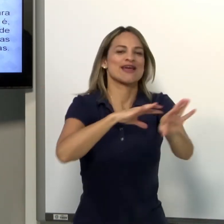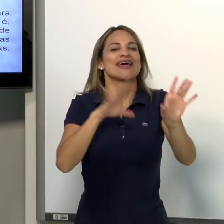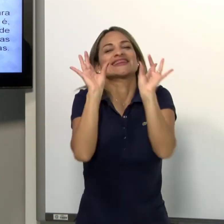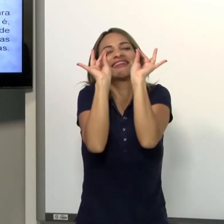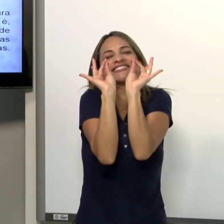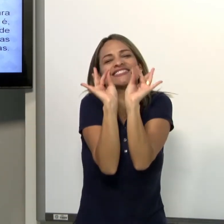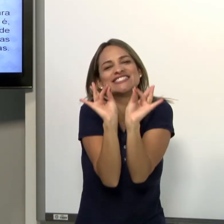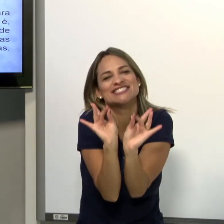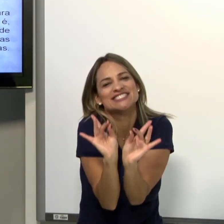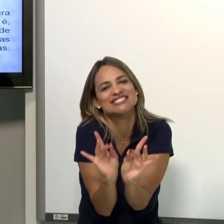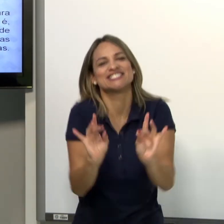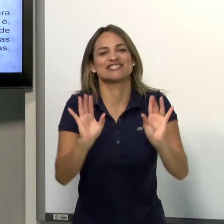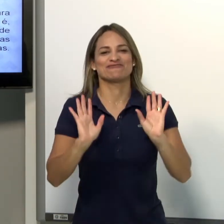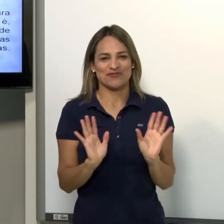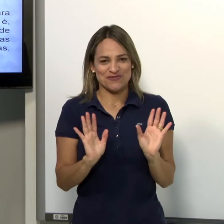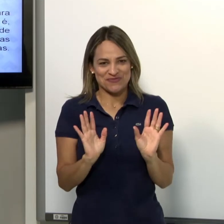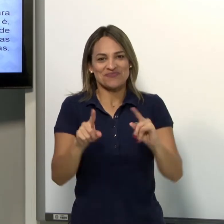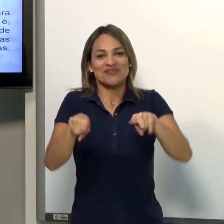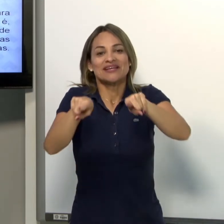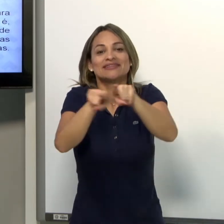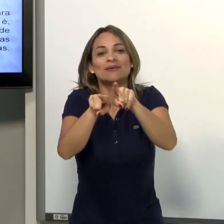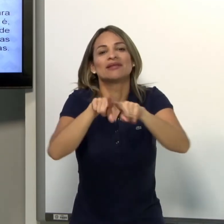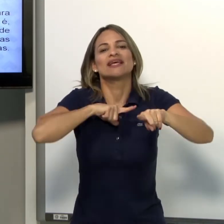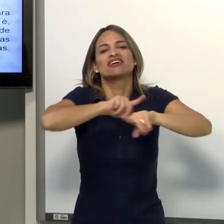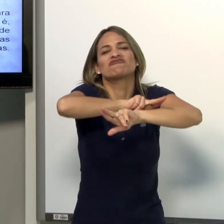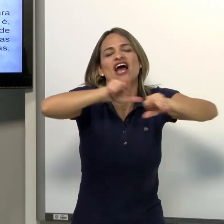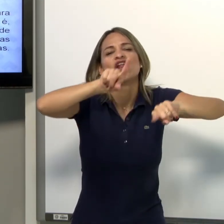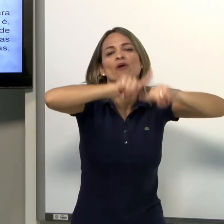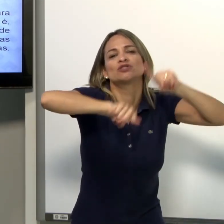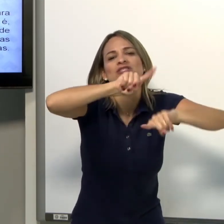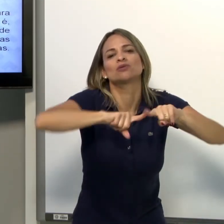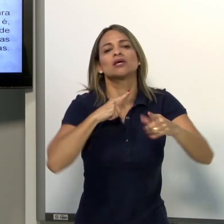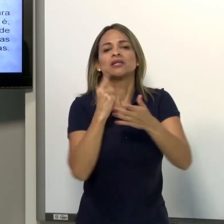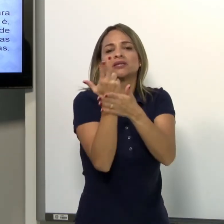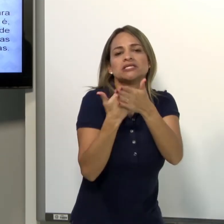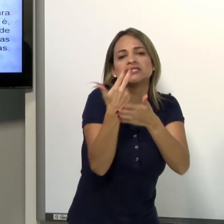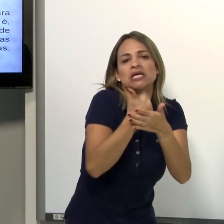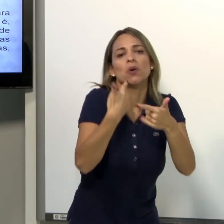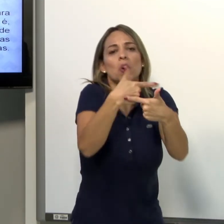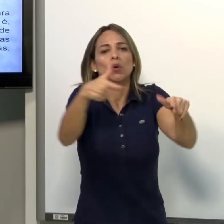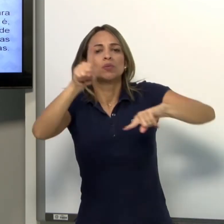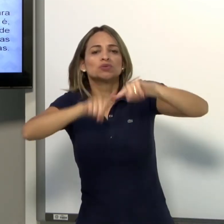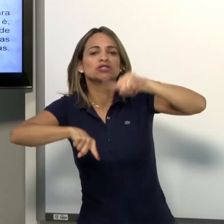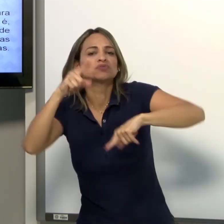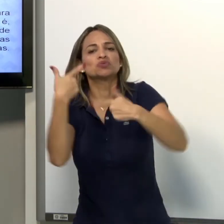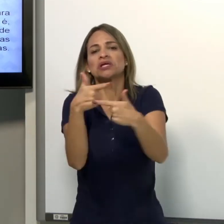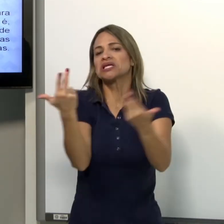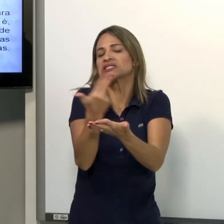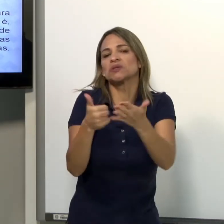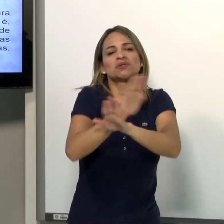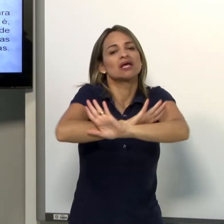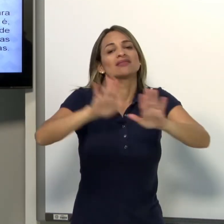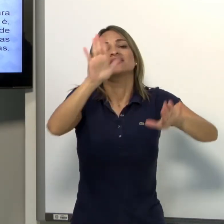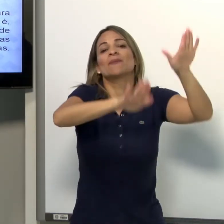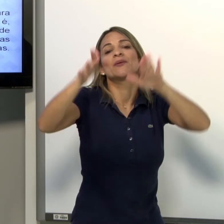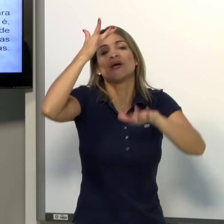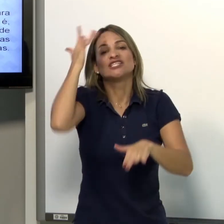ali, cheia de desenhos de coelhos. Então, vamos especificar cada detalhe de cada material. Se ele tem desenho, se ele não tem.